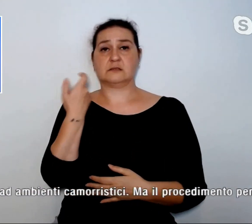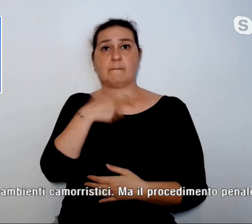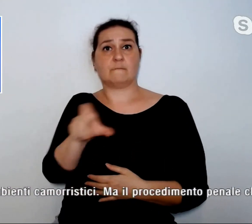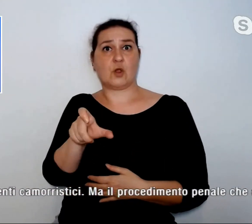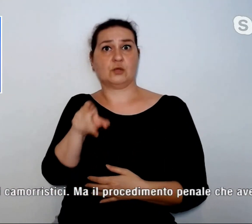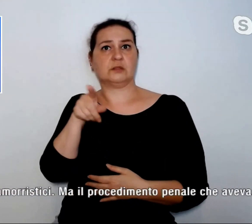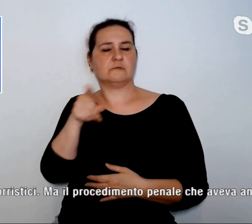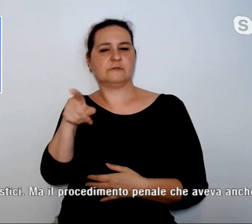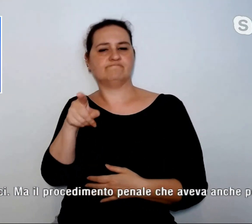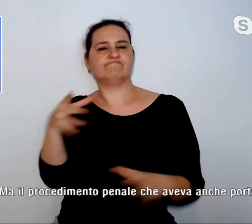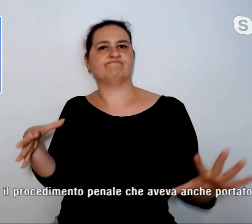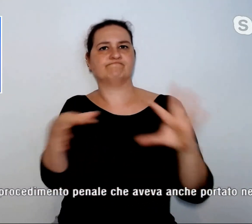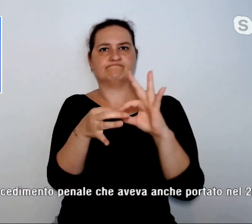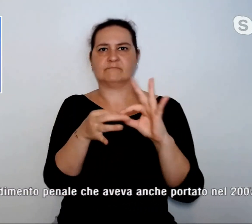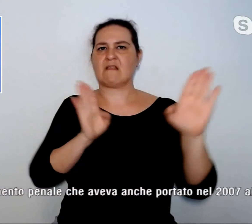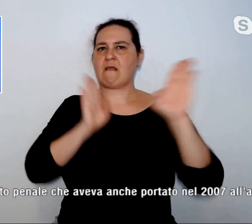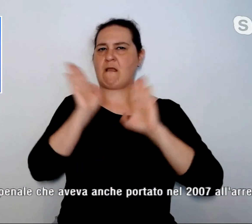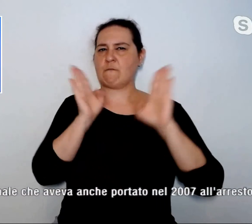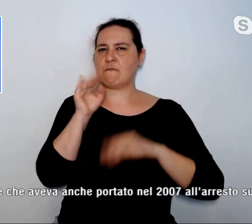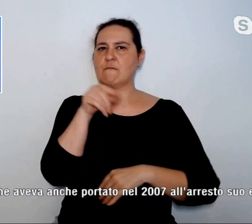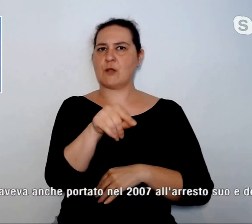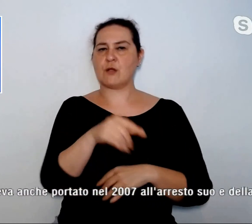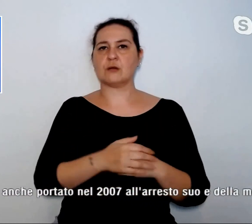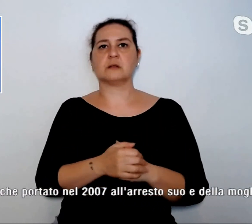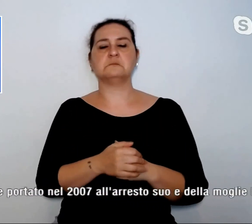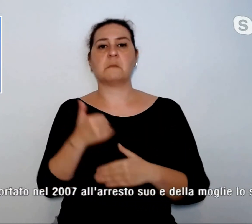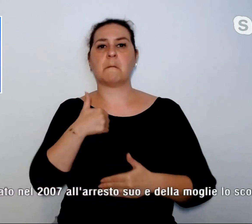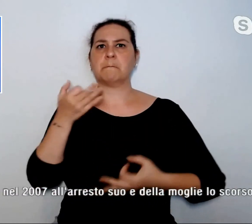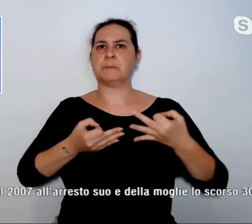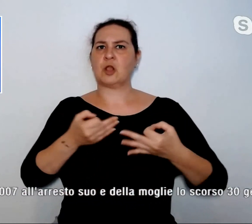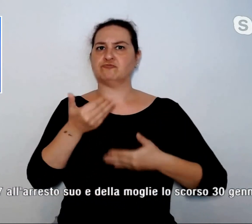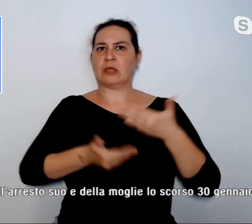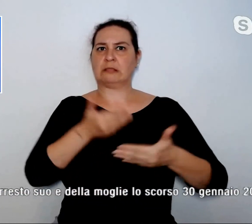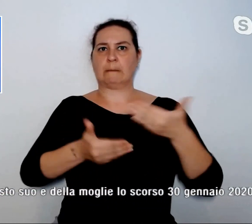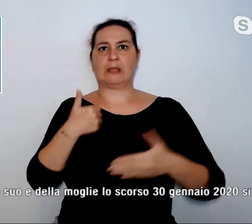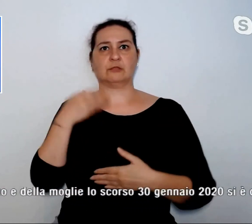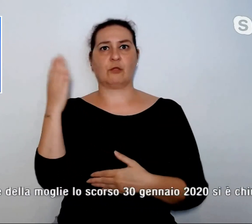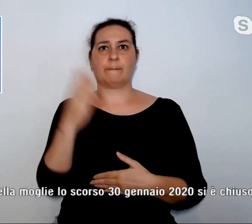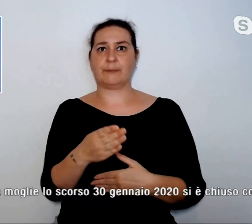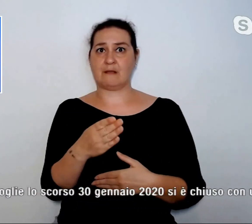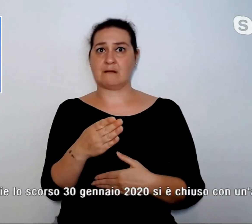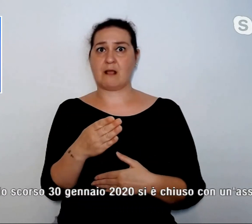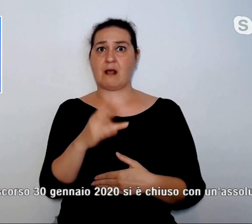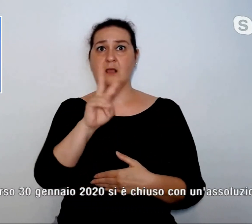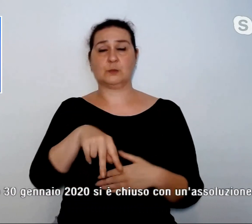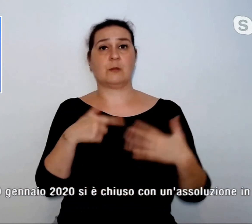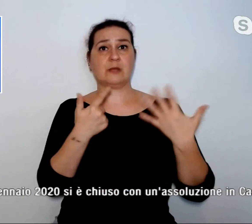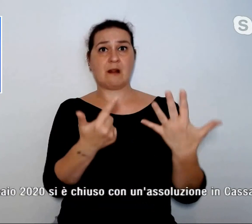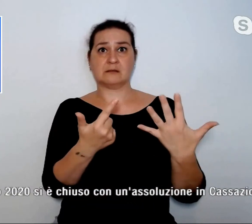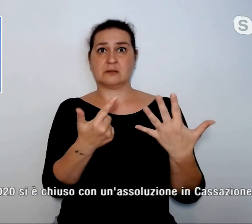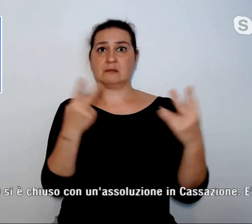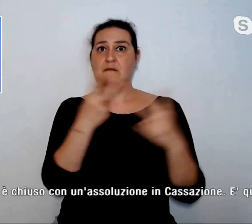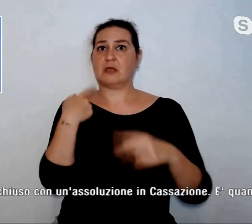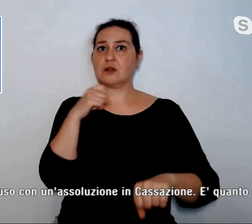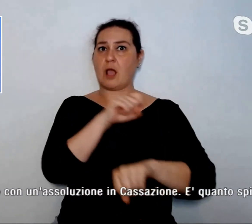ambienti camorristici. Ma il procedimento penale che aveva anche portato nel 2007 all'arresto suo e della